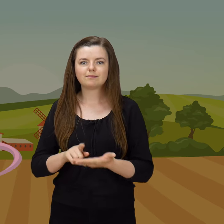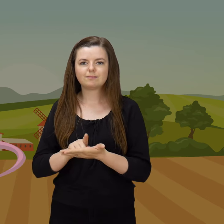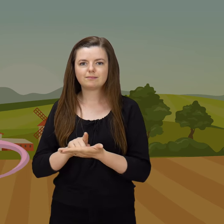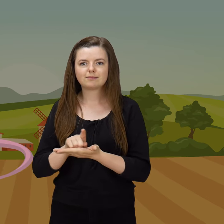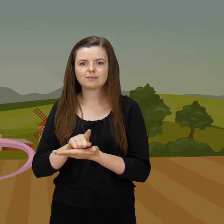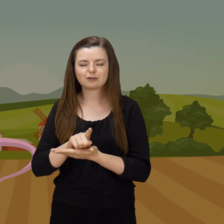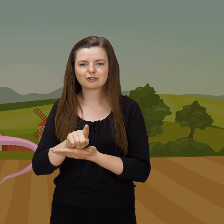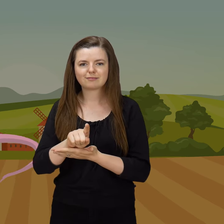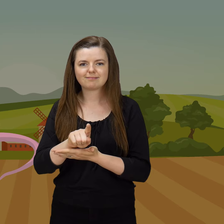Później! Tj. Człowiec!